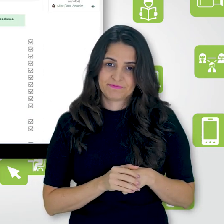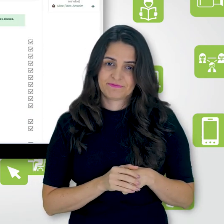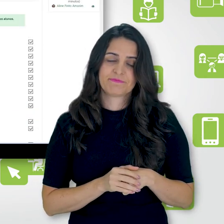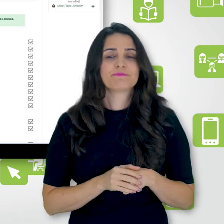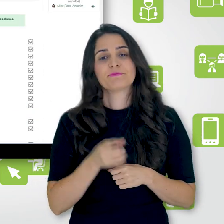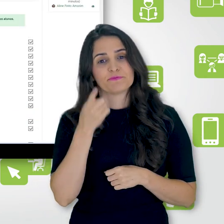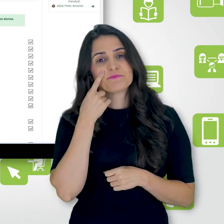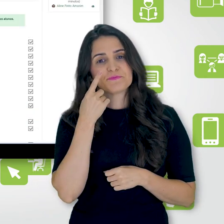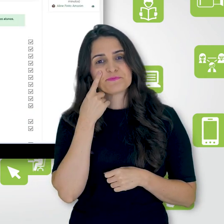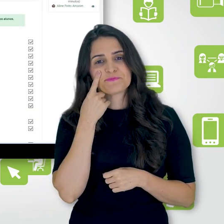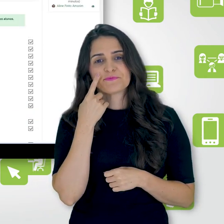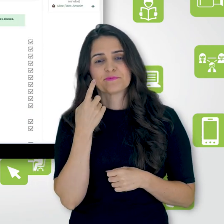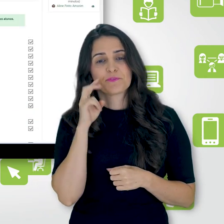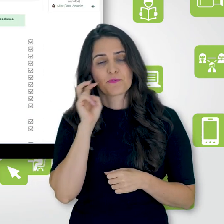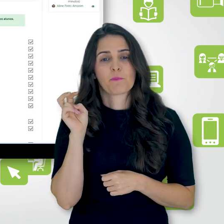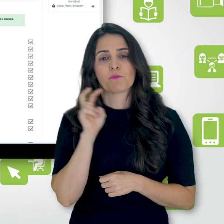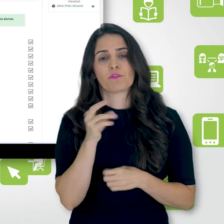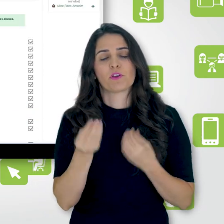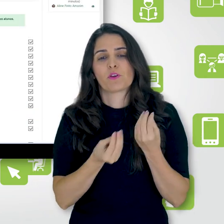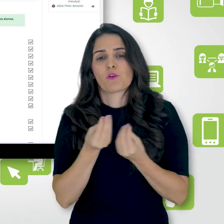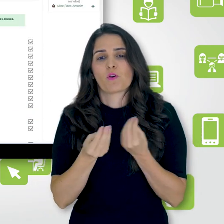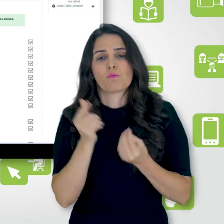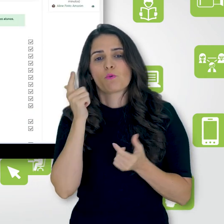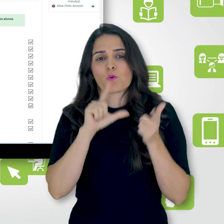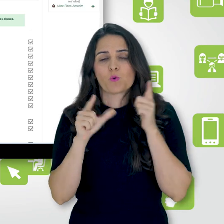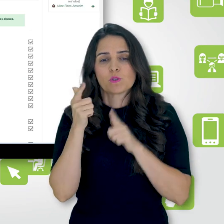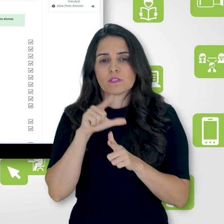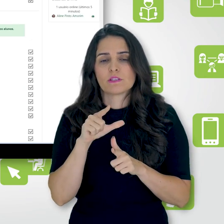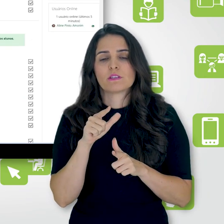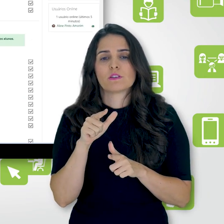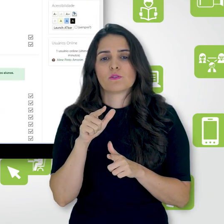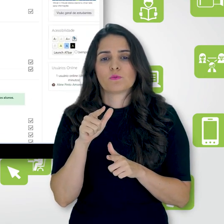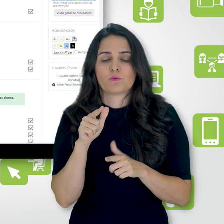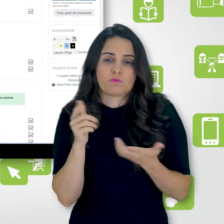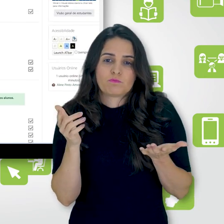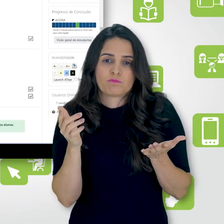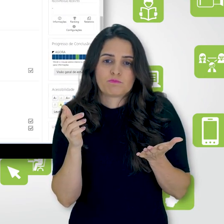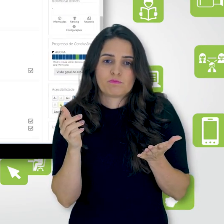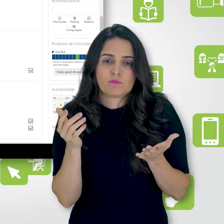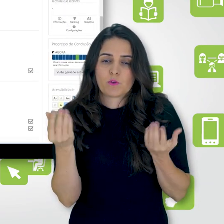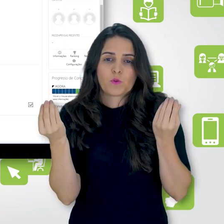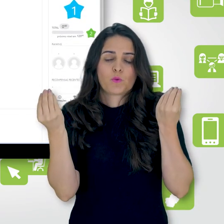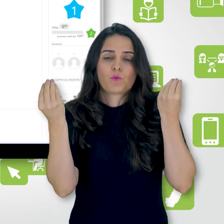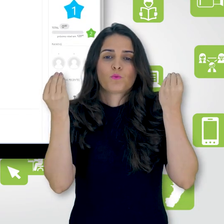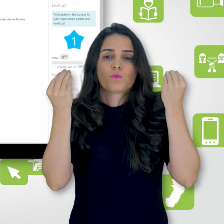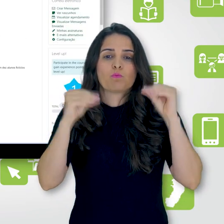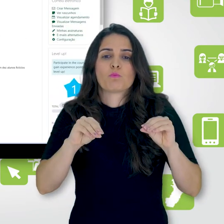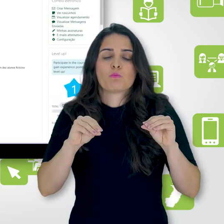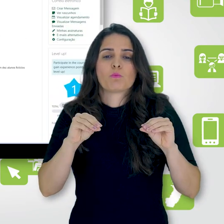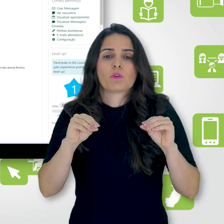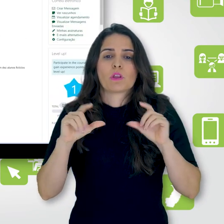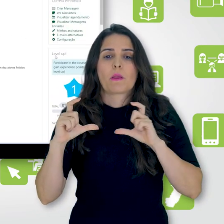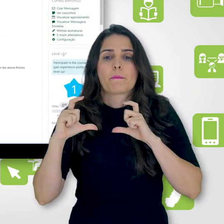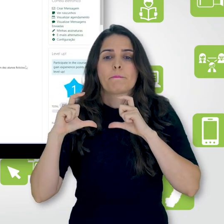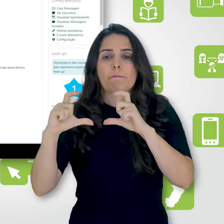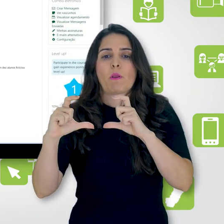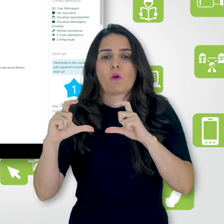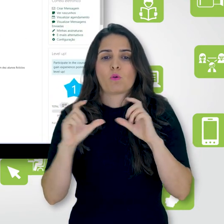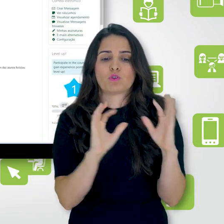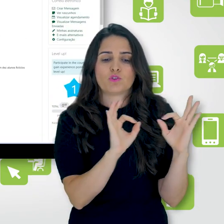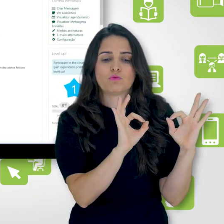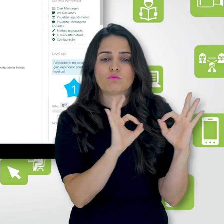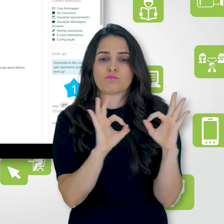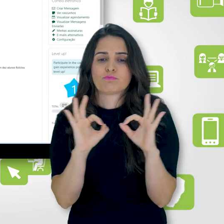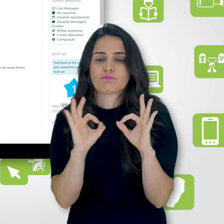verificar como que nós conseguimos, mesmo sem adicionar o bloco de